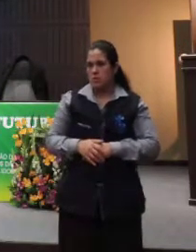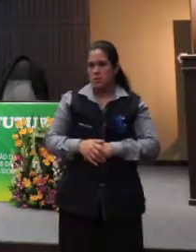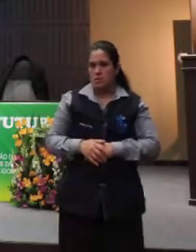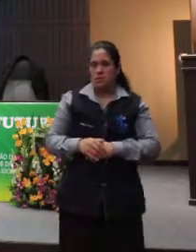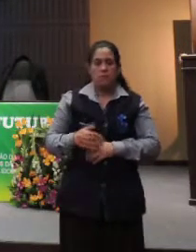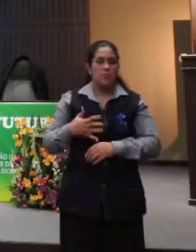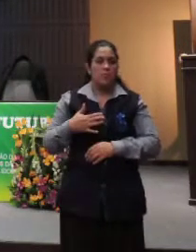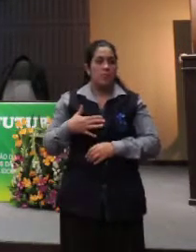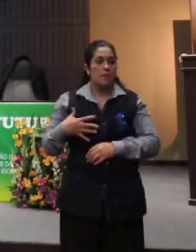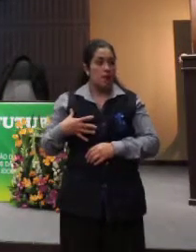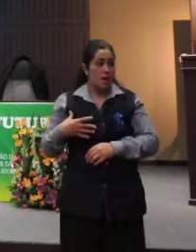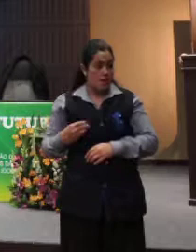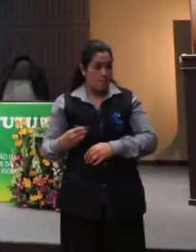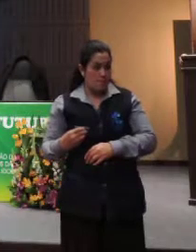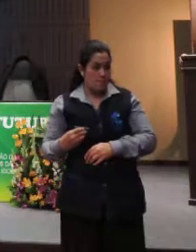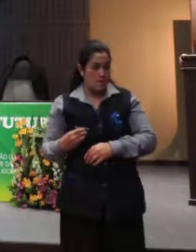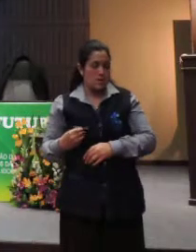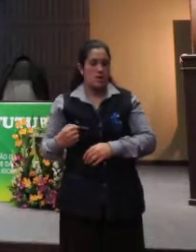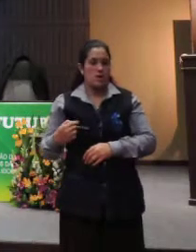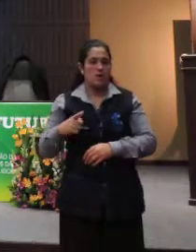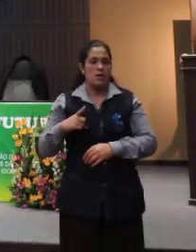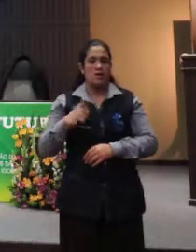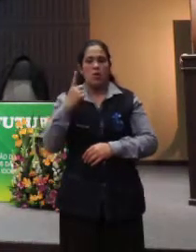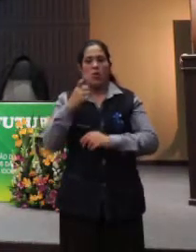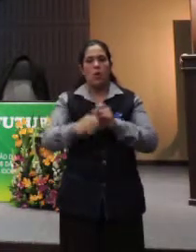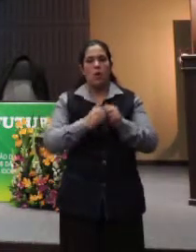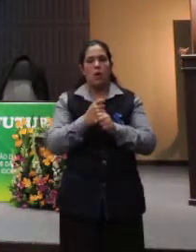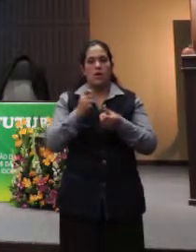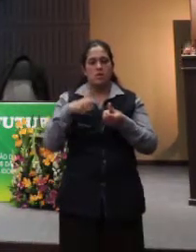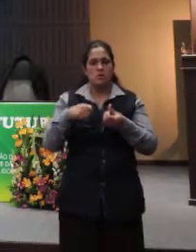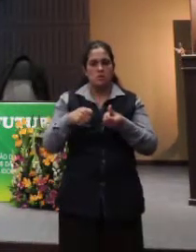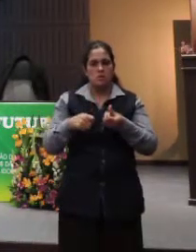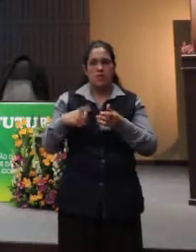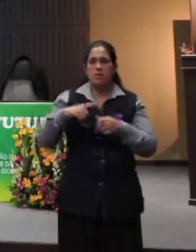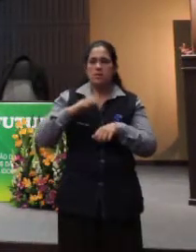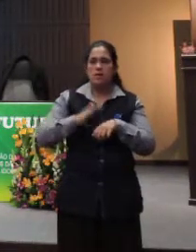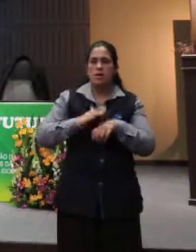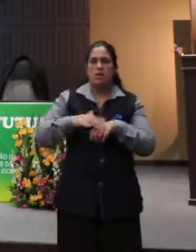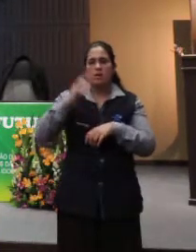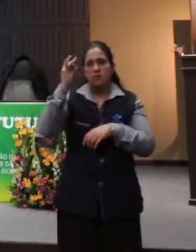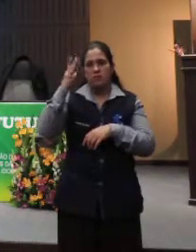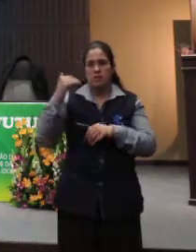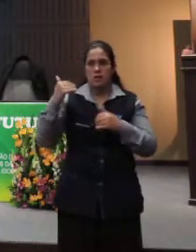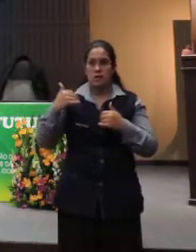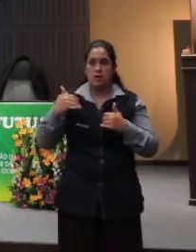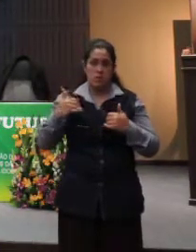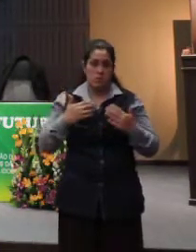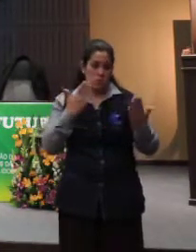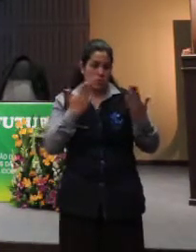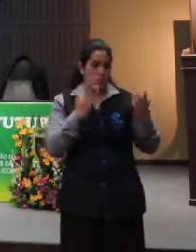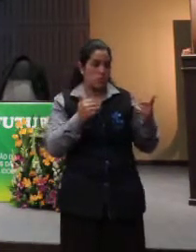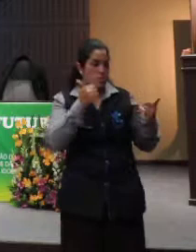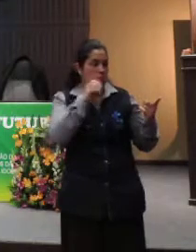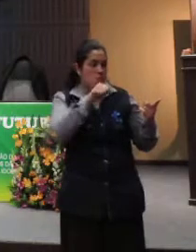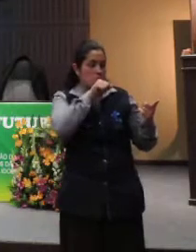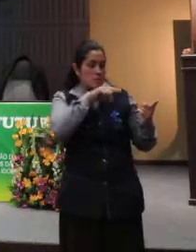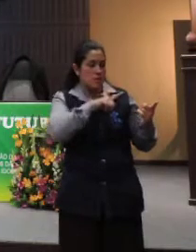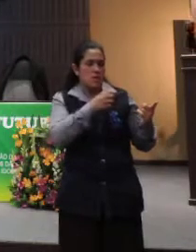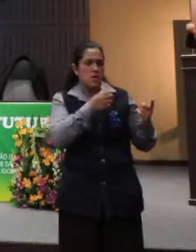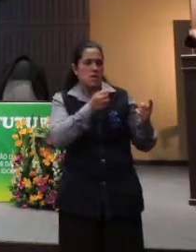Minha filha tem um ano e seis meses. Ela tem mais facilidade, às vezes, que a minha mãe, que tem 60 e um pouquinho.